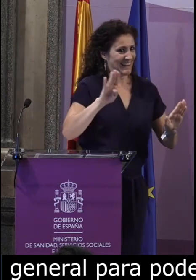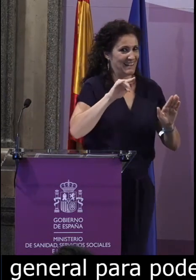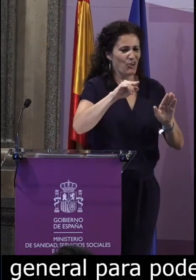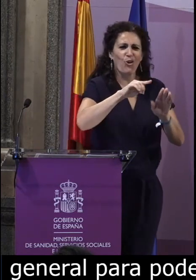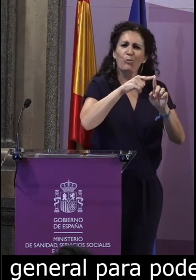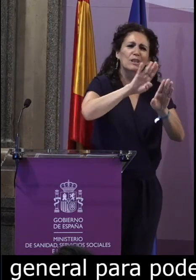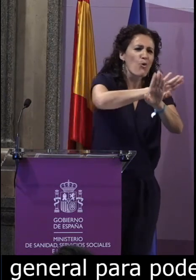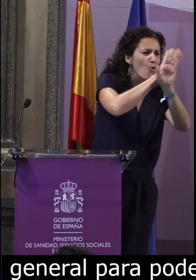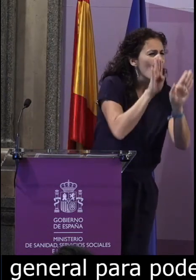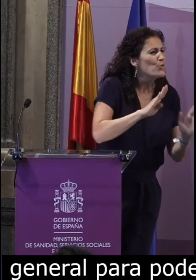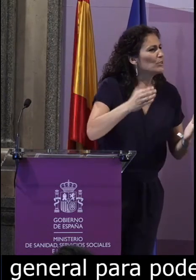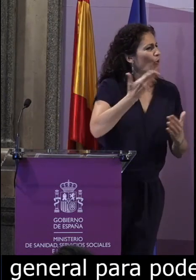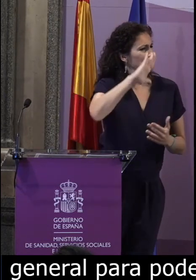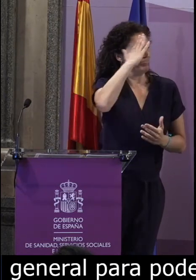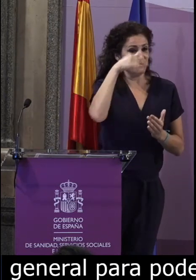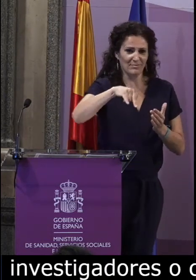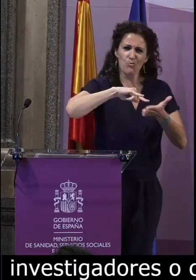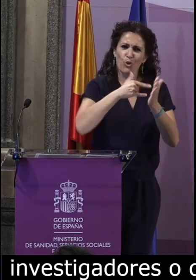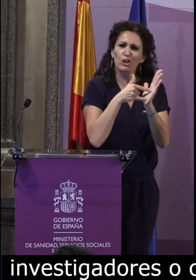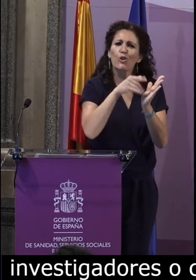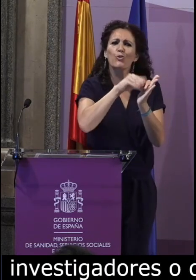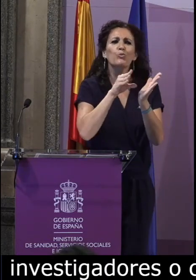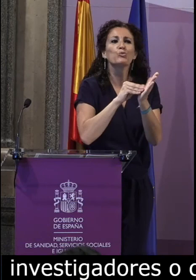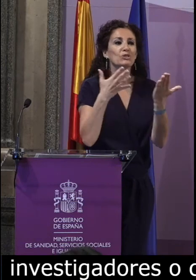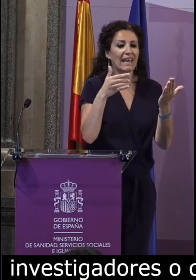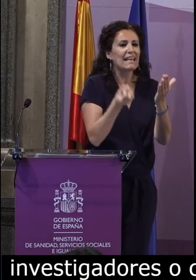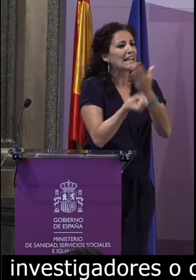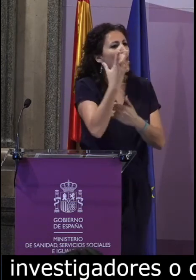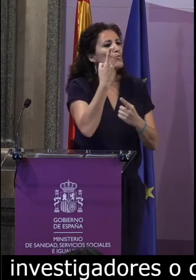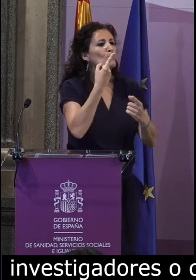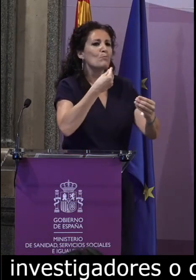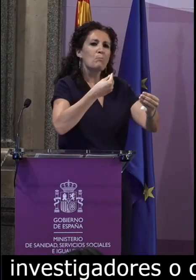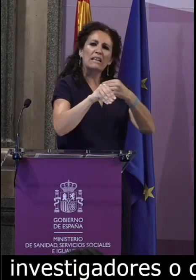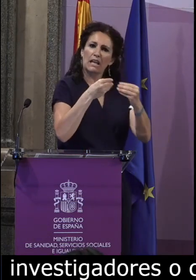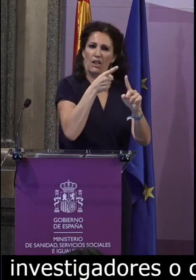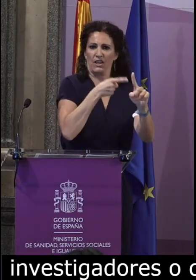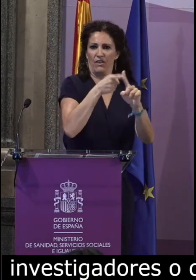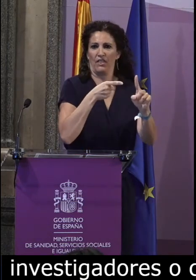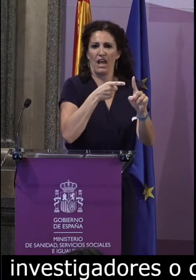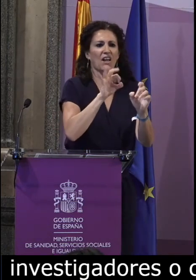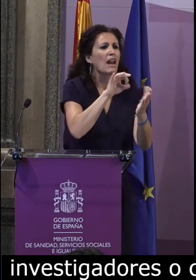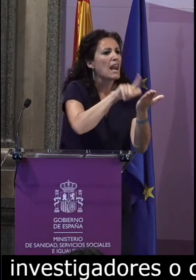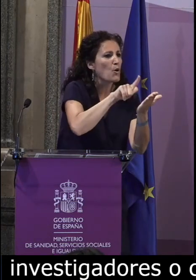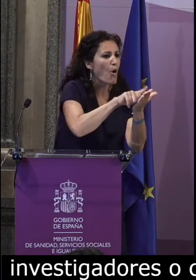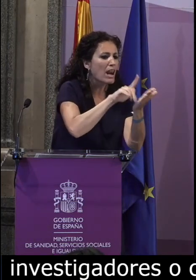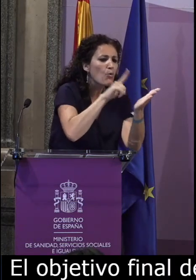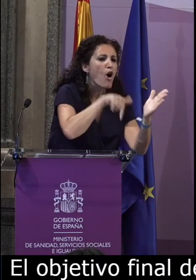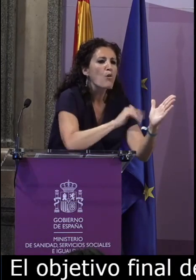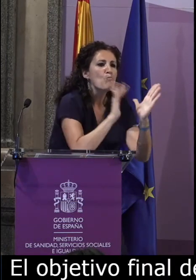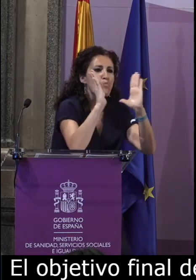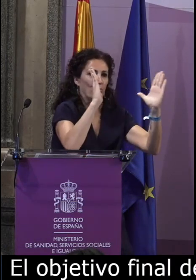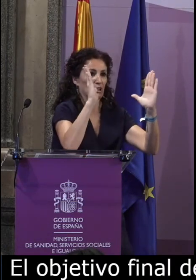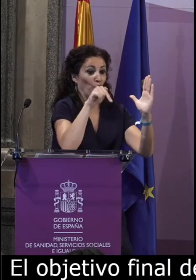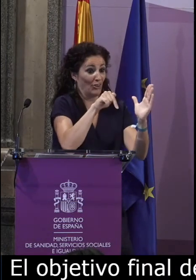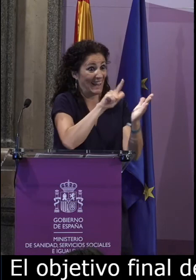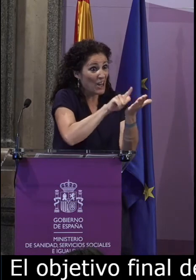El objetivo final del corpus de este proyecto es crear un material de referencia